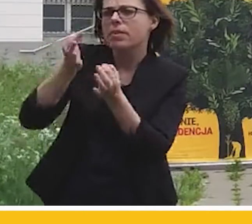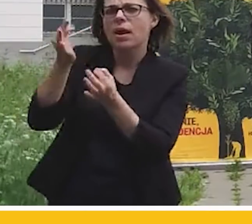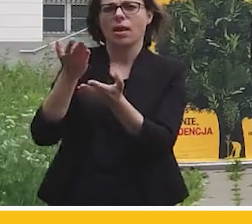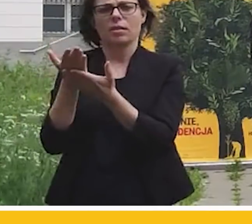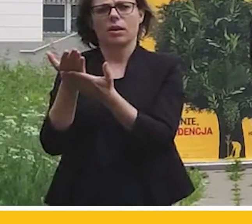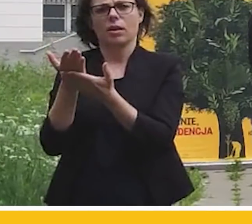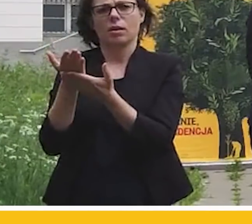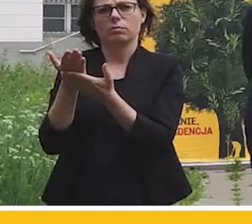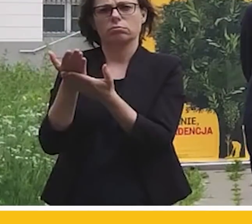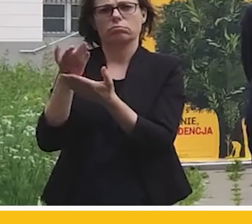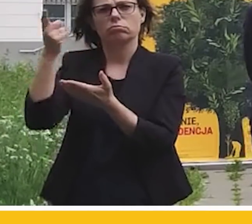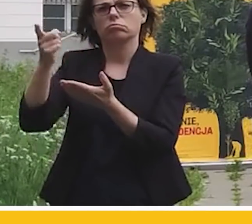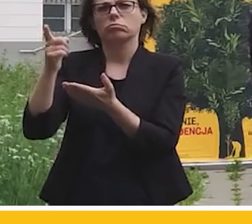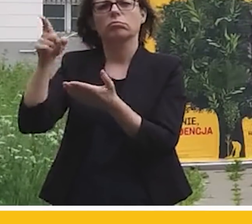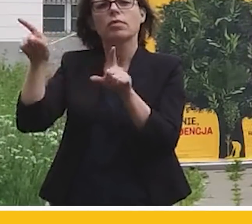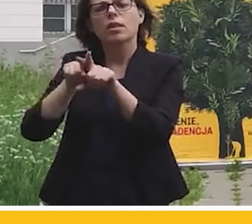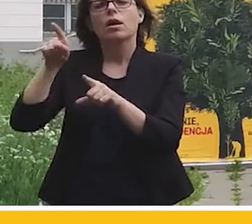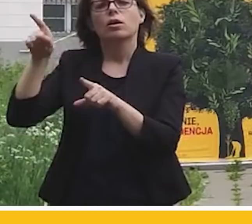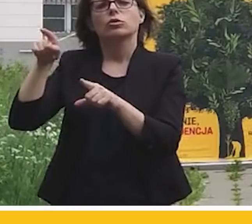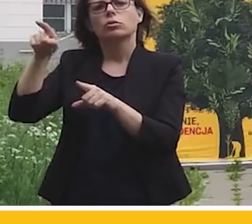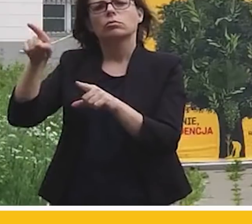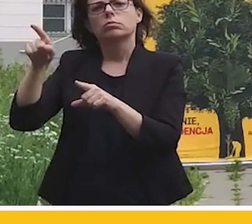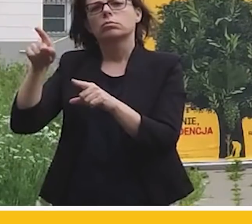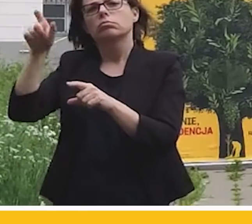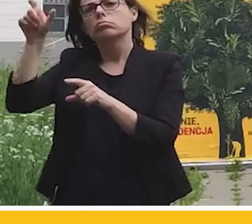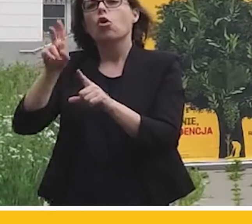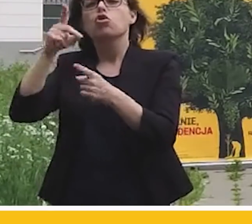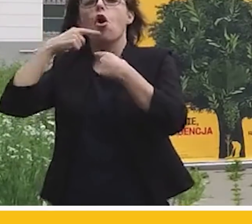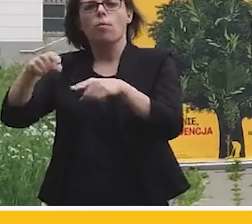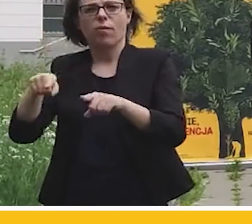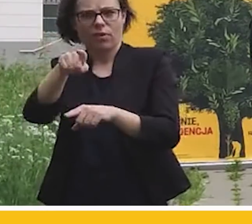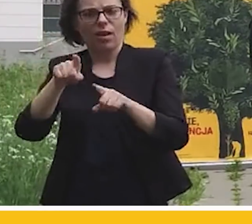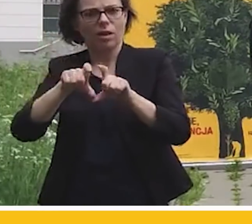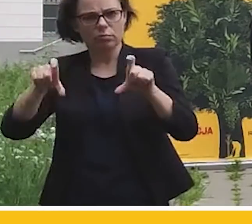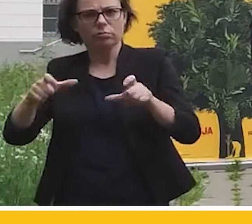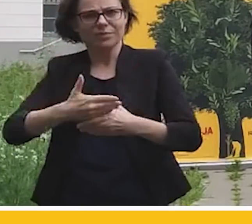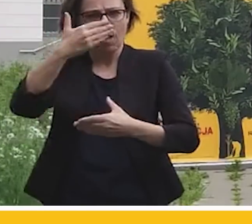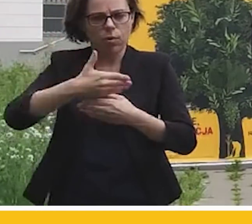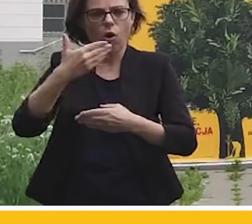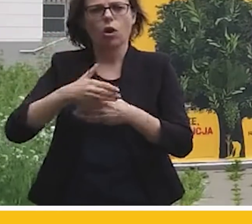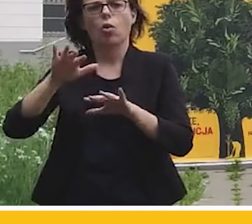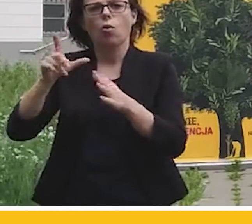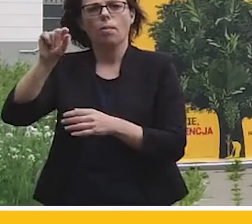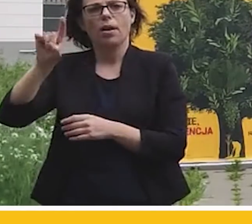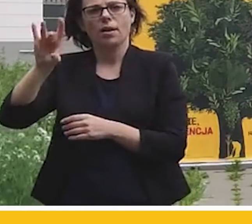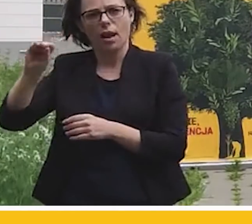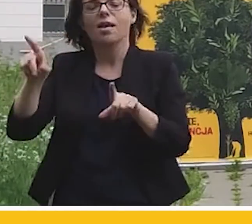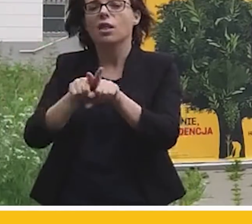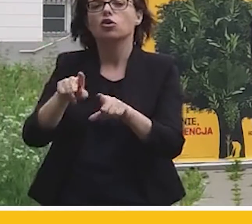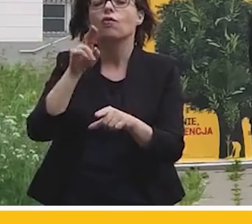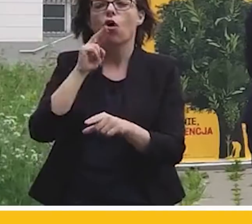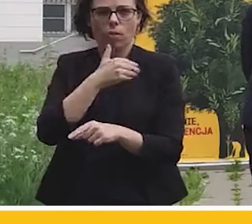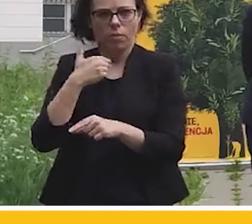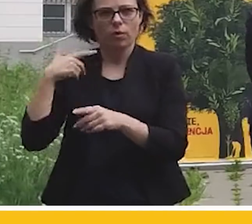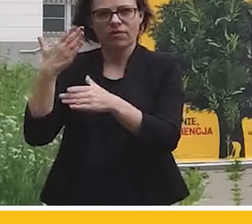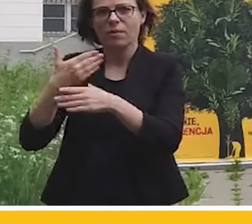i do operatora tej instalacji, czyli do PGE, ale też i do wód polskich, ten spust wody